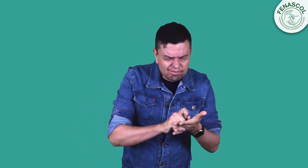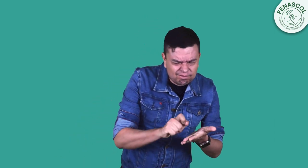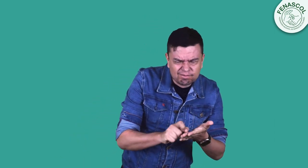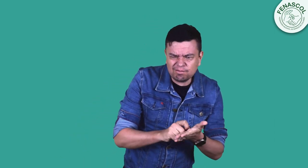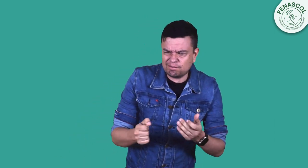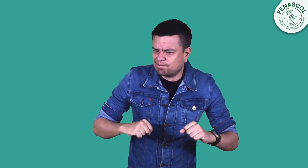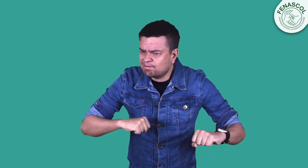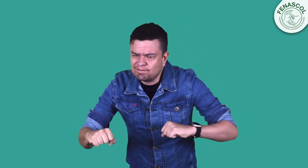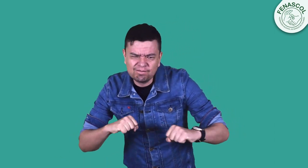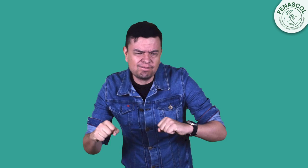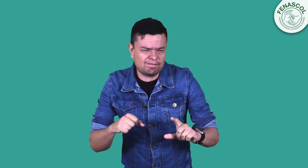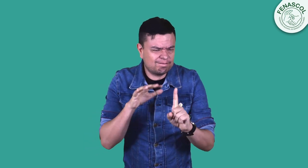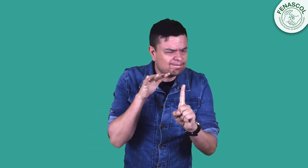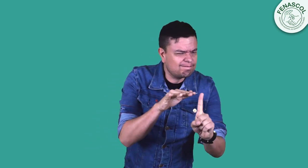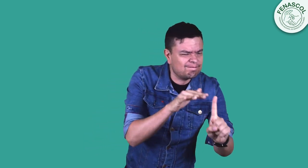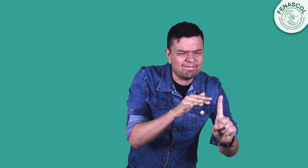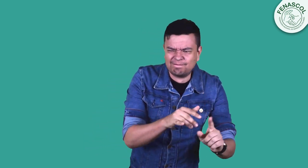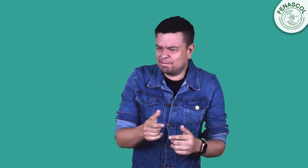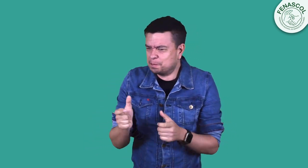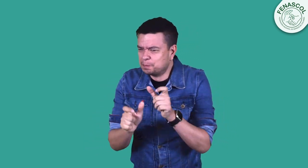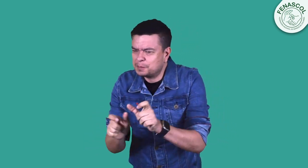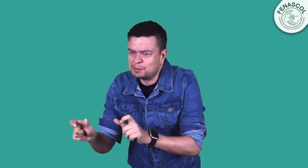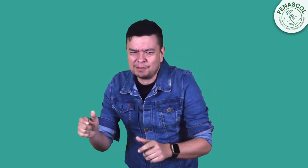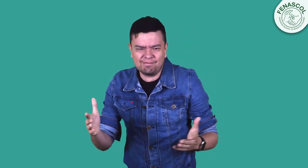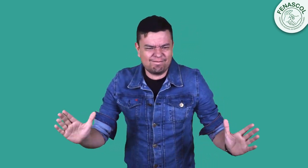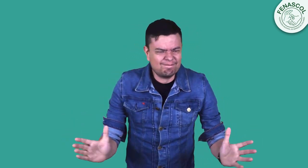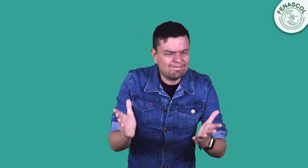el objetivo de buscar ayuda y apoyo. ¡Ánimo!